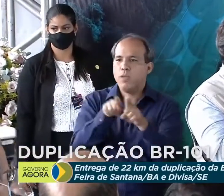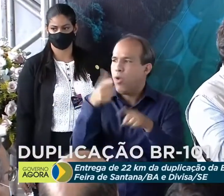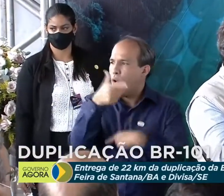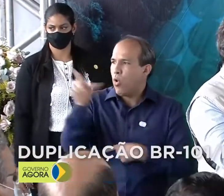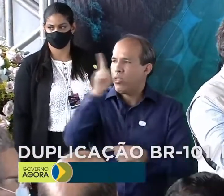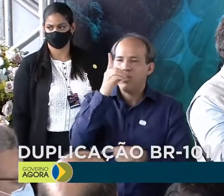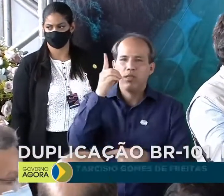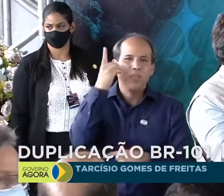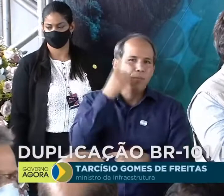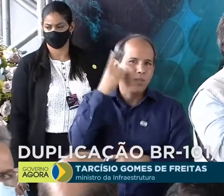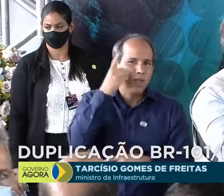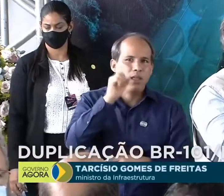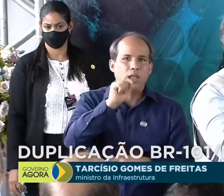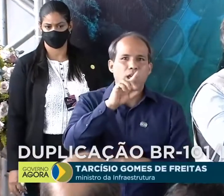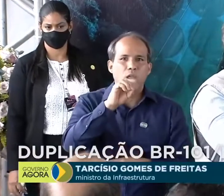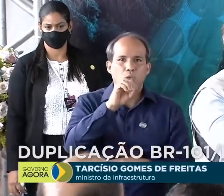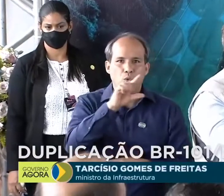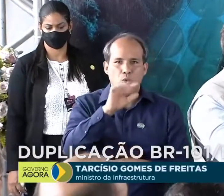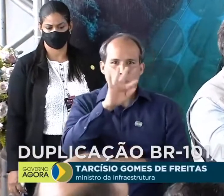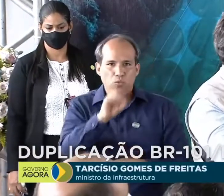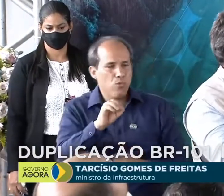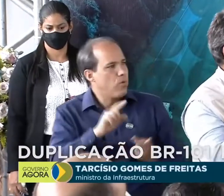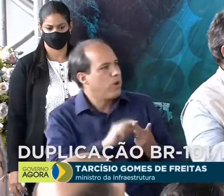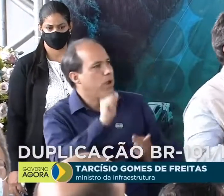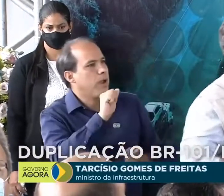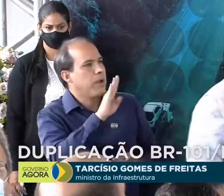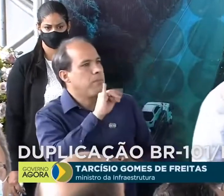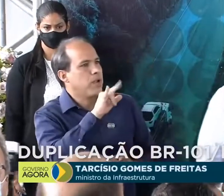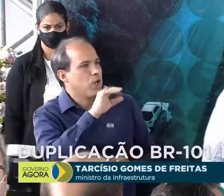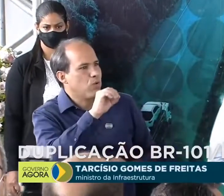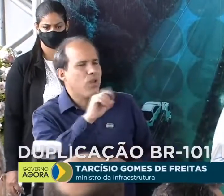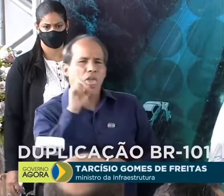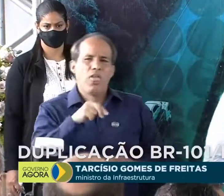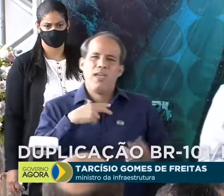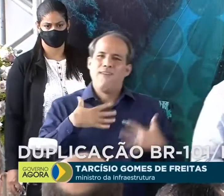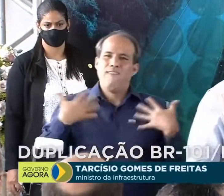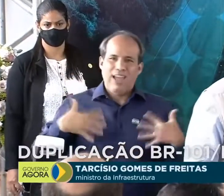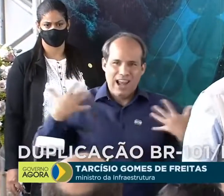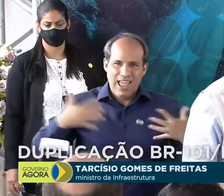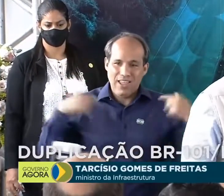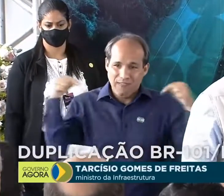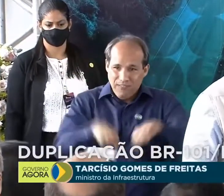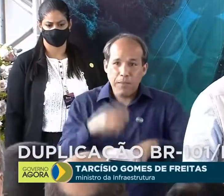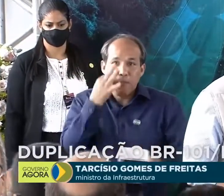Deputado Adolfo, deputado Abílio, é uma alegria estar aqui.